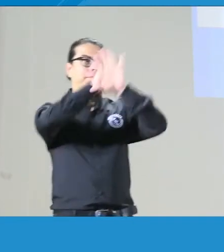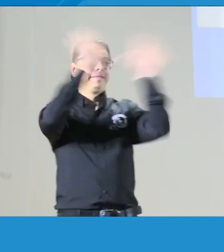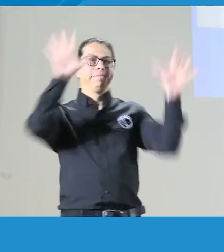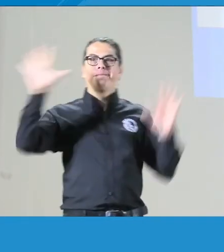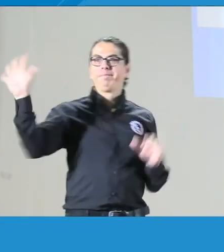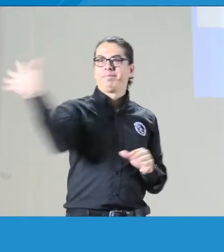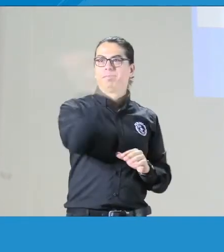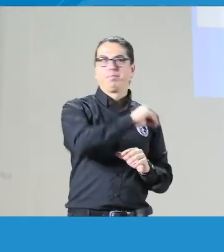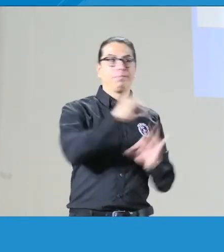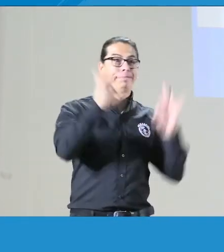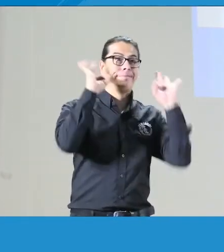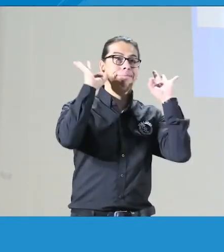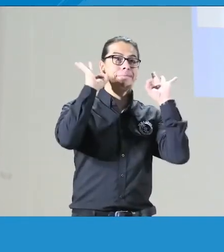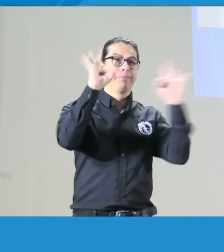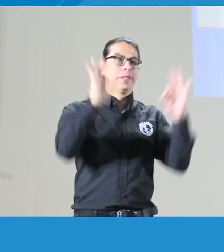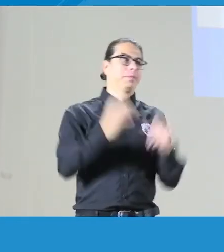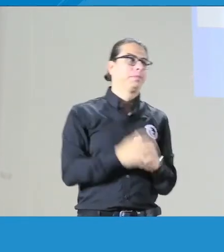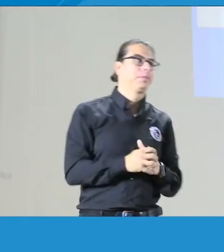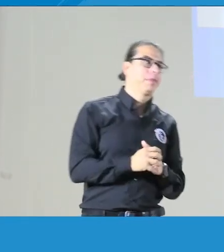Listo, muy buenos días para todos.